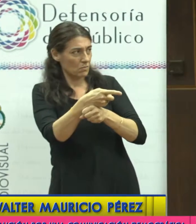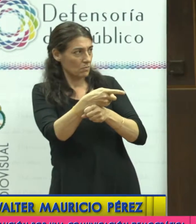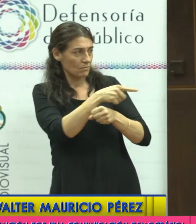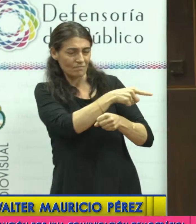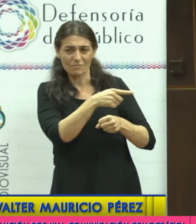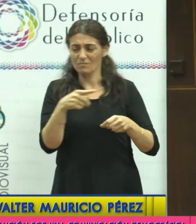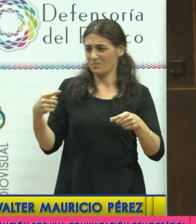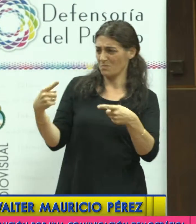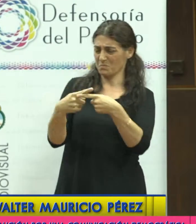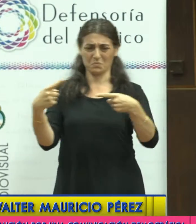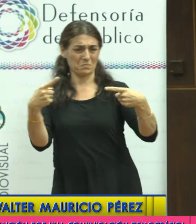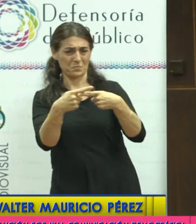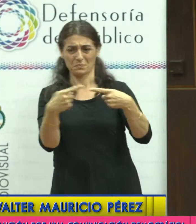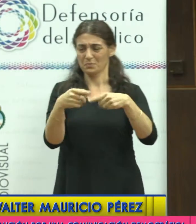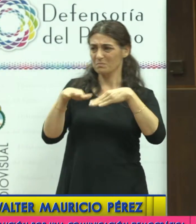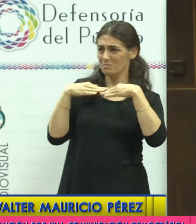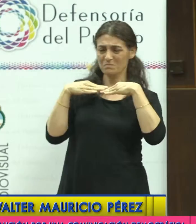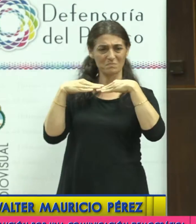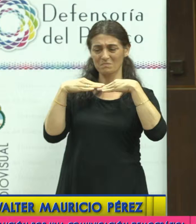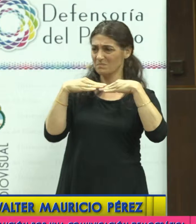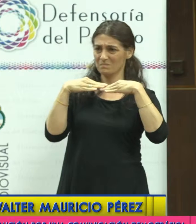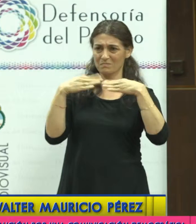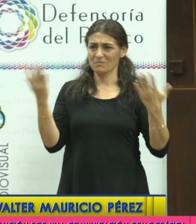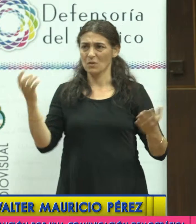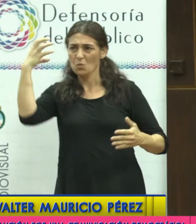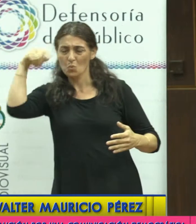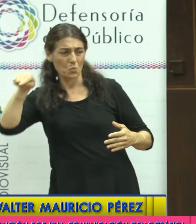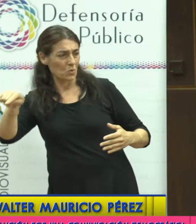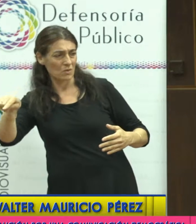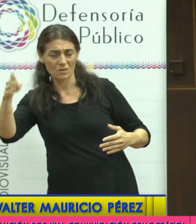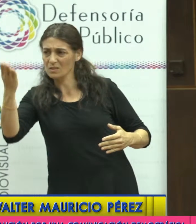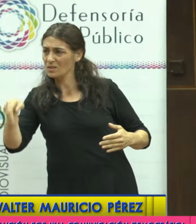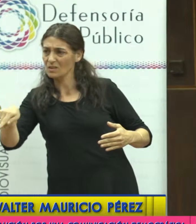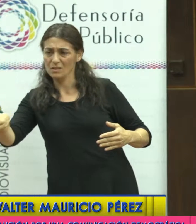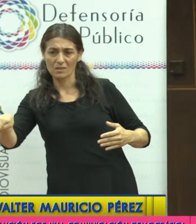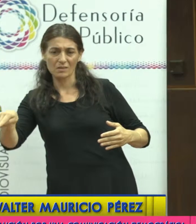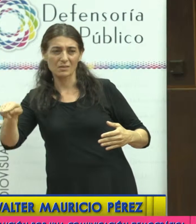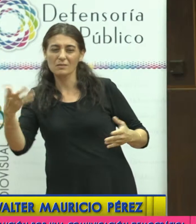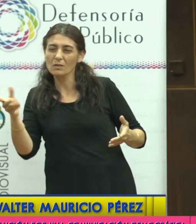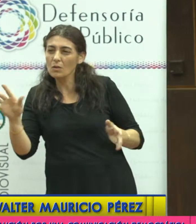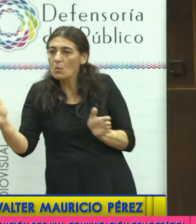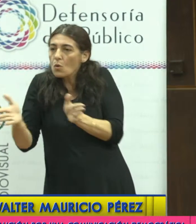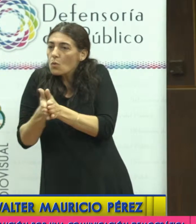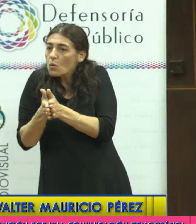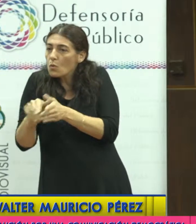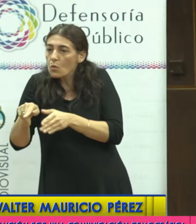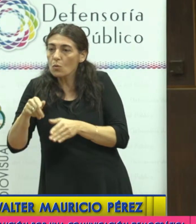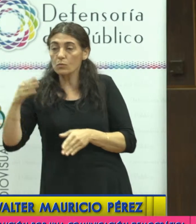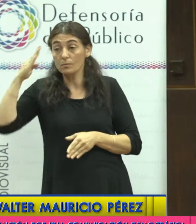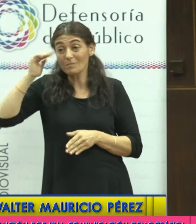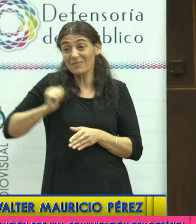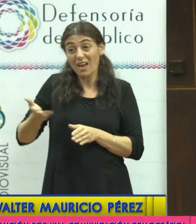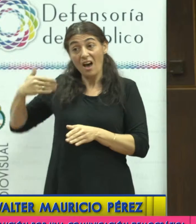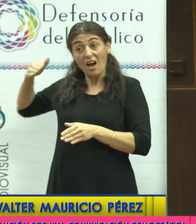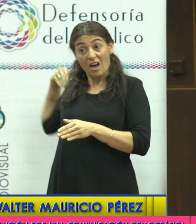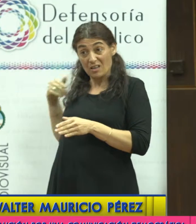lucha por la democratización de esa justicia federal que estaba en manos de jueces que habían sido cómplices de la dictadura y